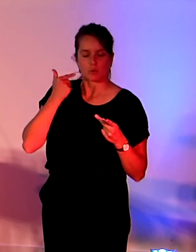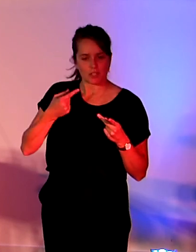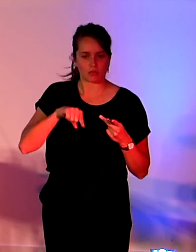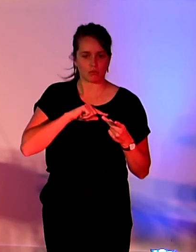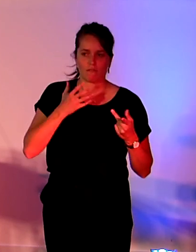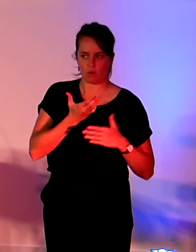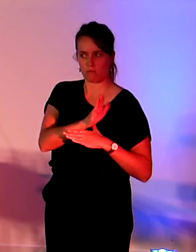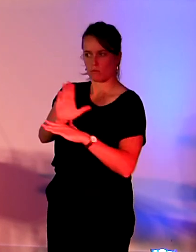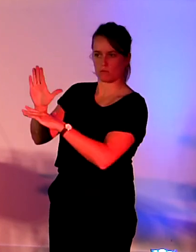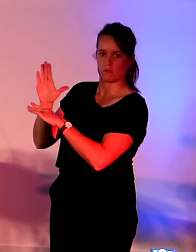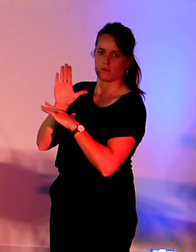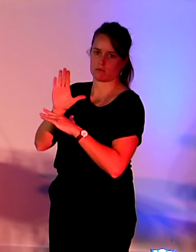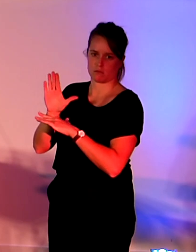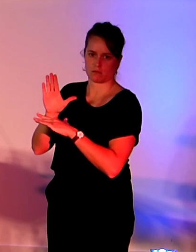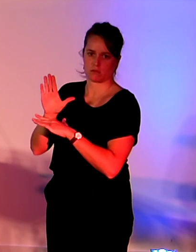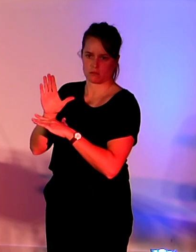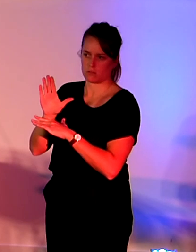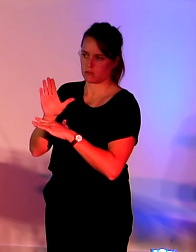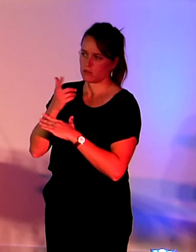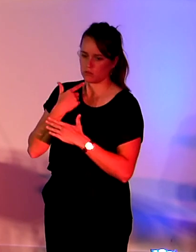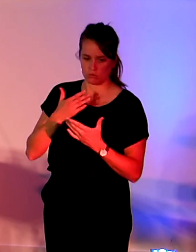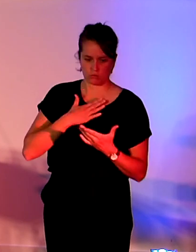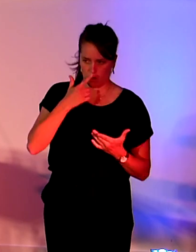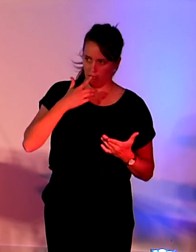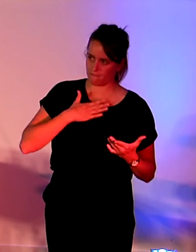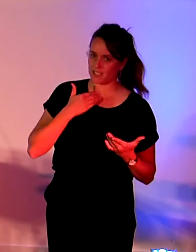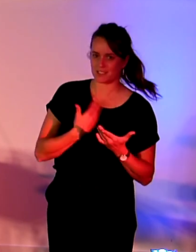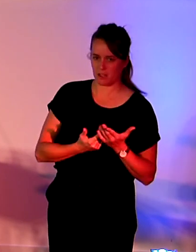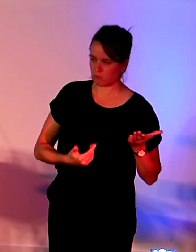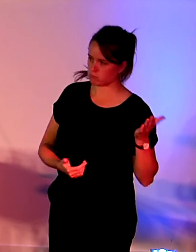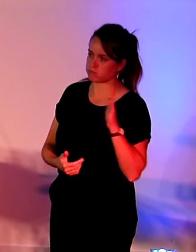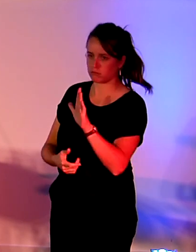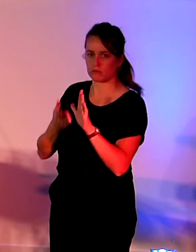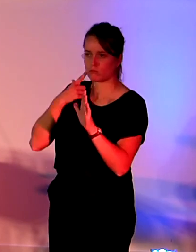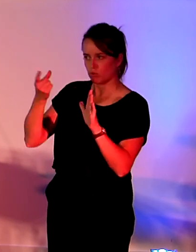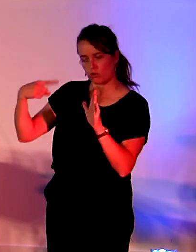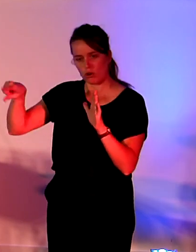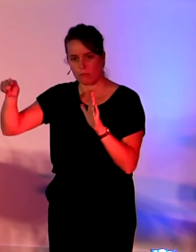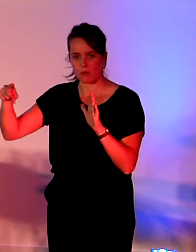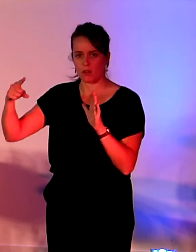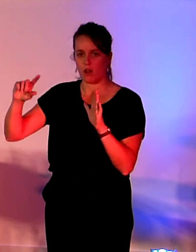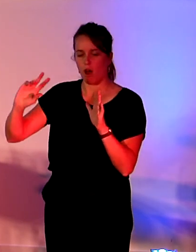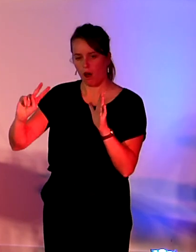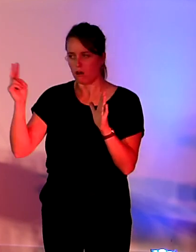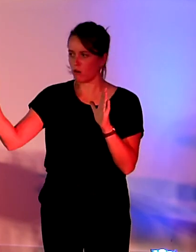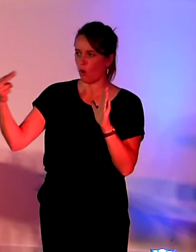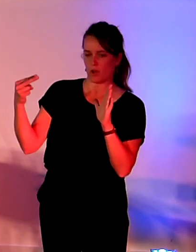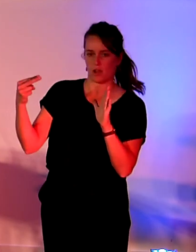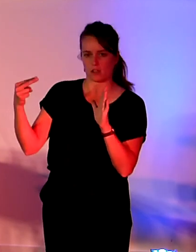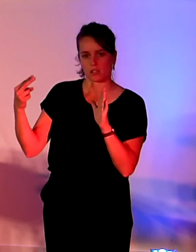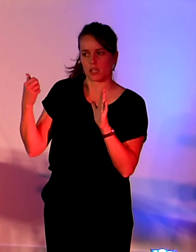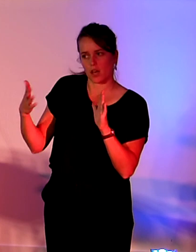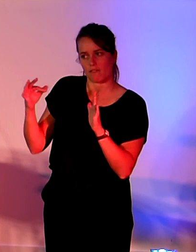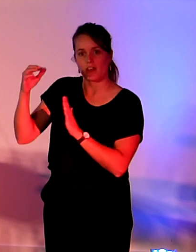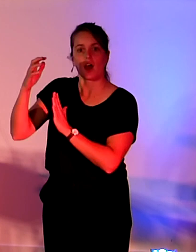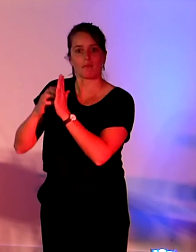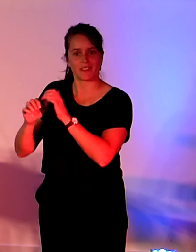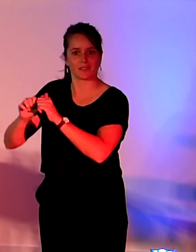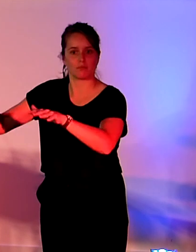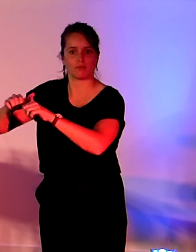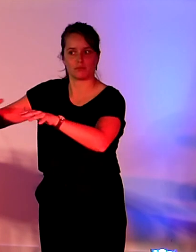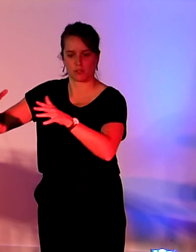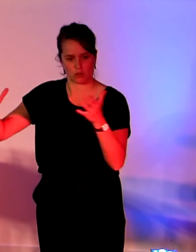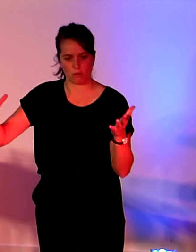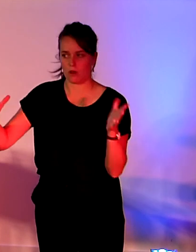'échelle européenne et porter nos positions pour qu'elles soient prises en compte dans tous ces projets de texte européens qui vont être négociés